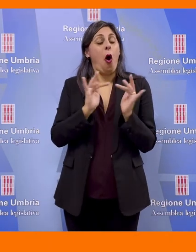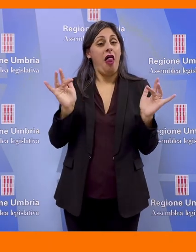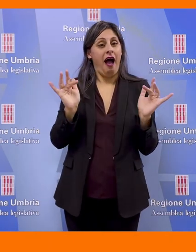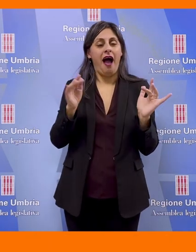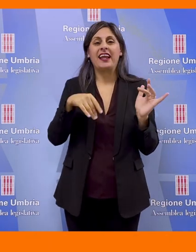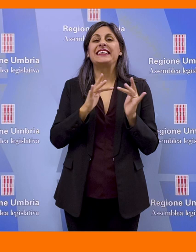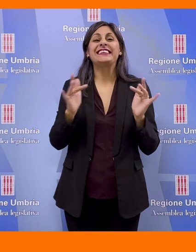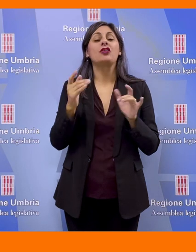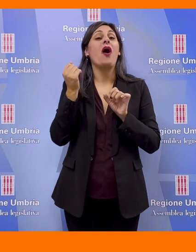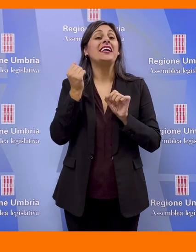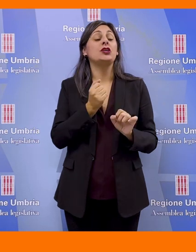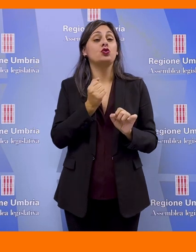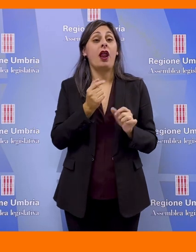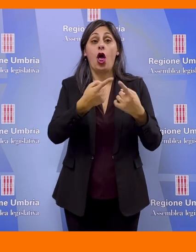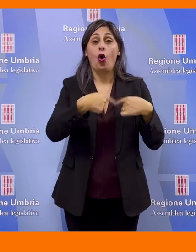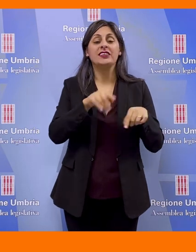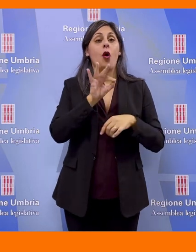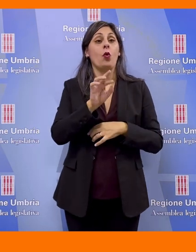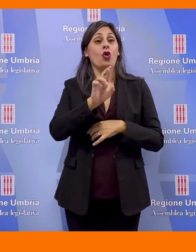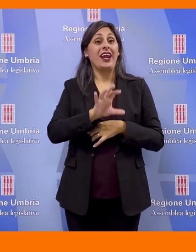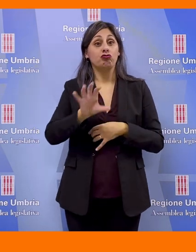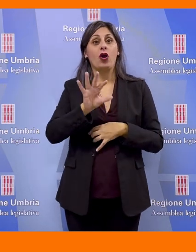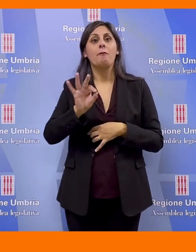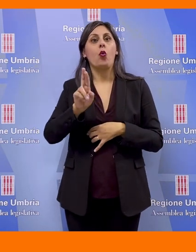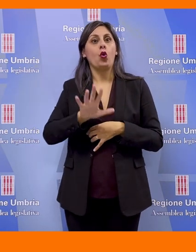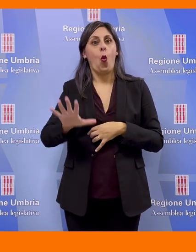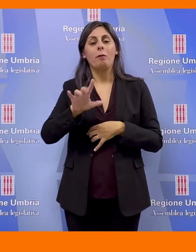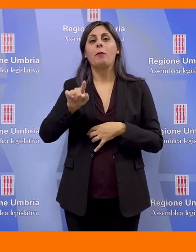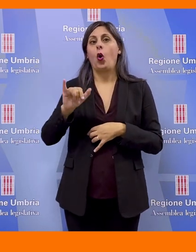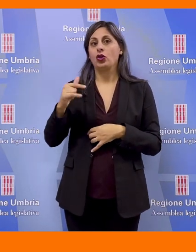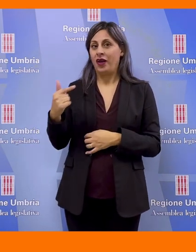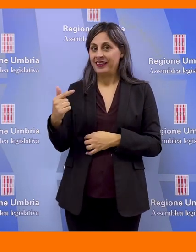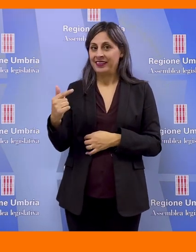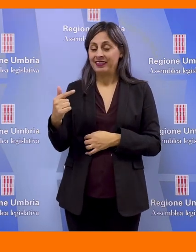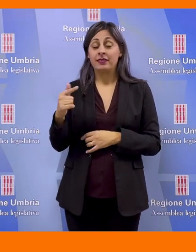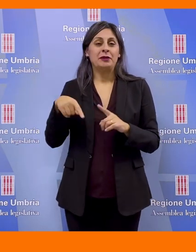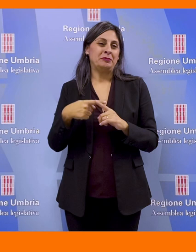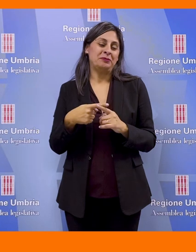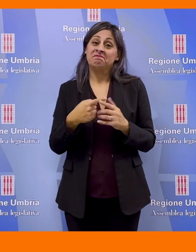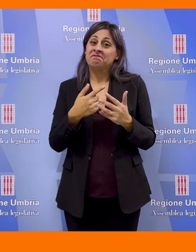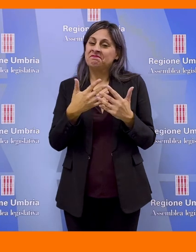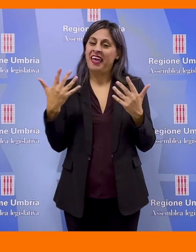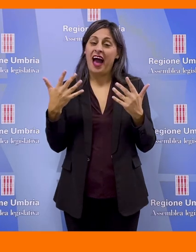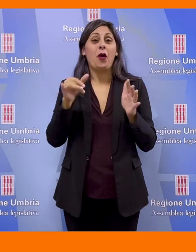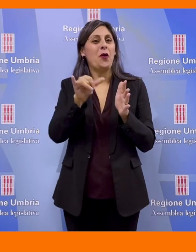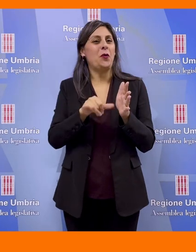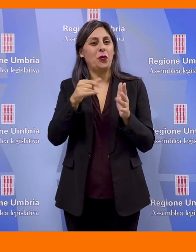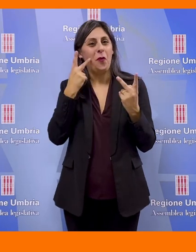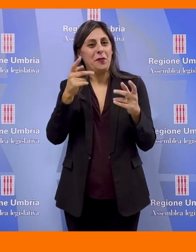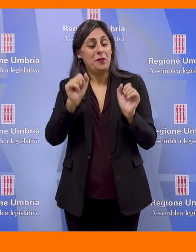sito istituzionale consiglio.regione.umbria.it e naturalmente su YouTube. Grazie per